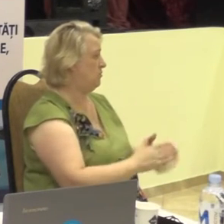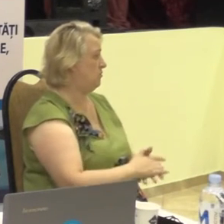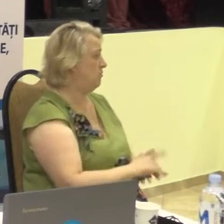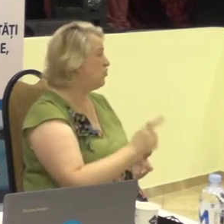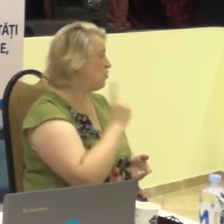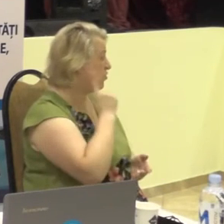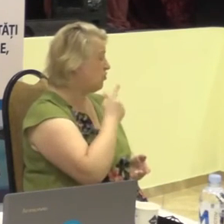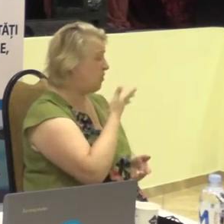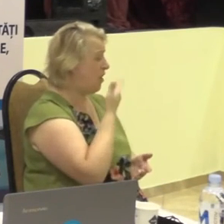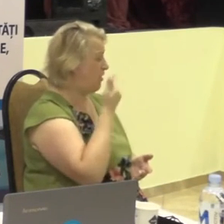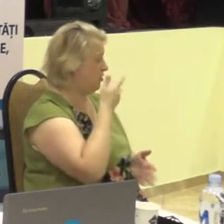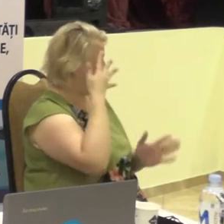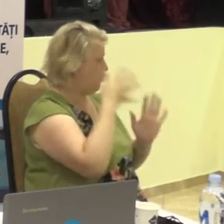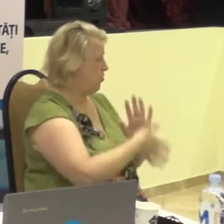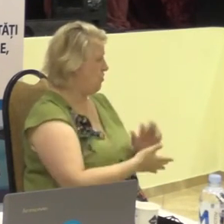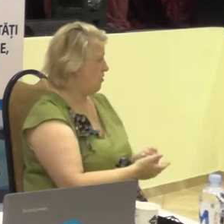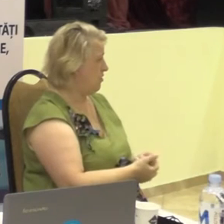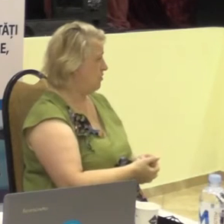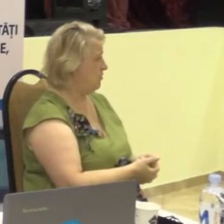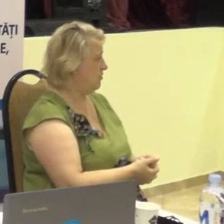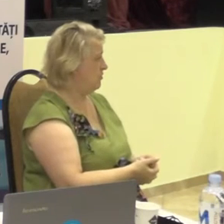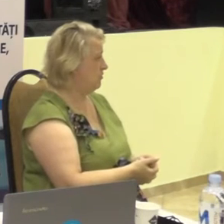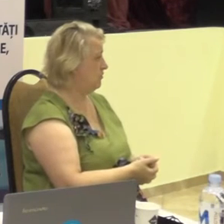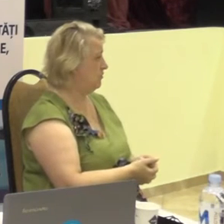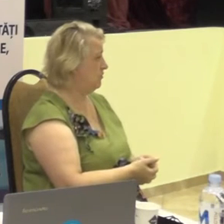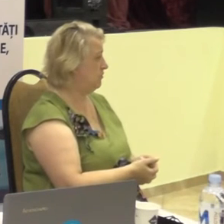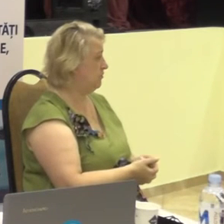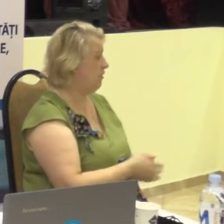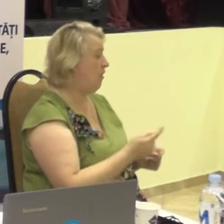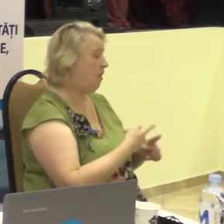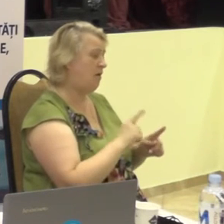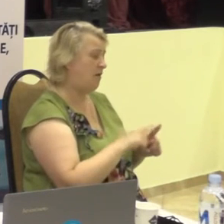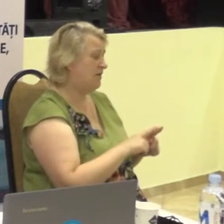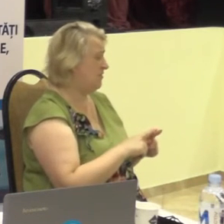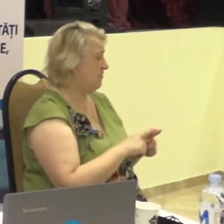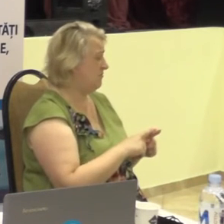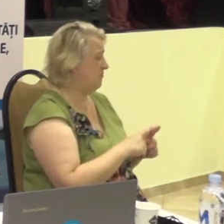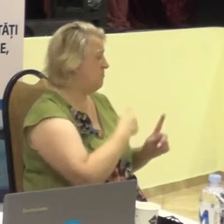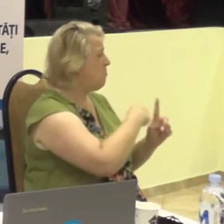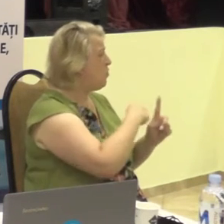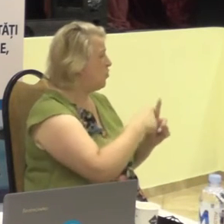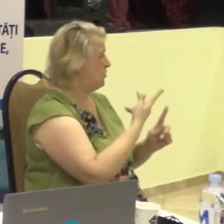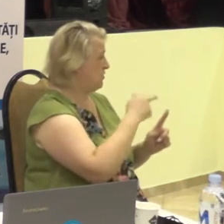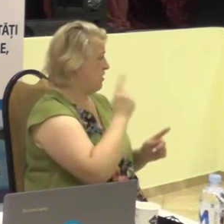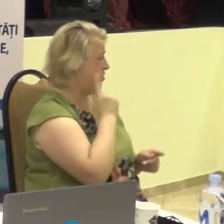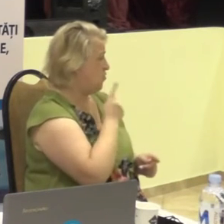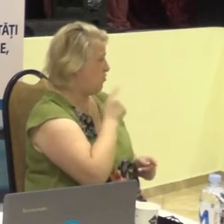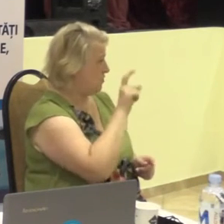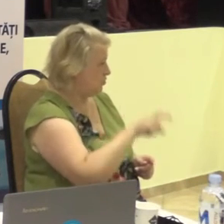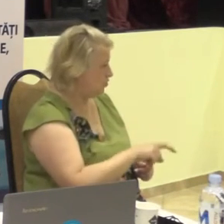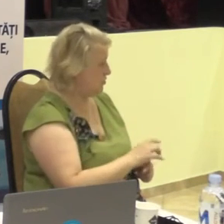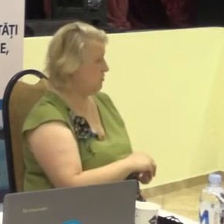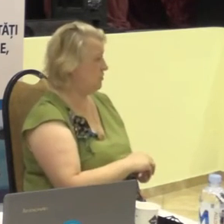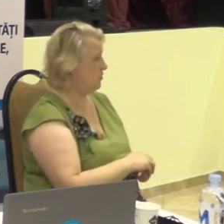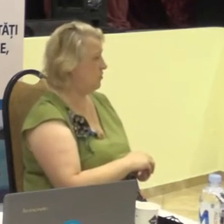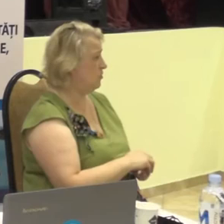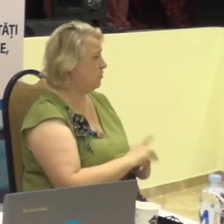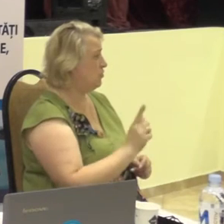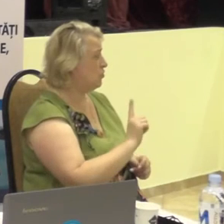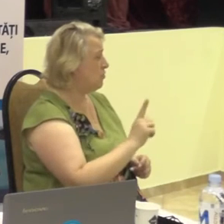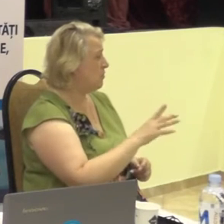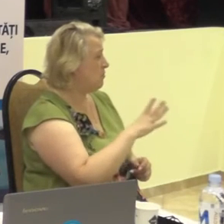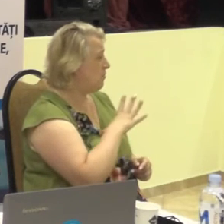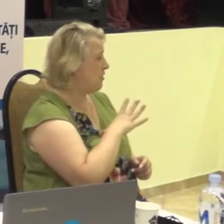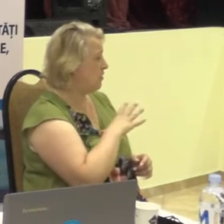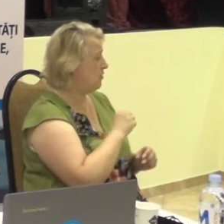Ar fi un beneficiu pentru persoanele cu deficiențe de auz ca să